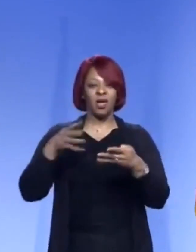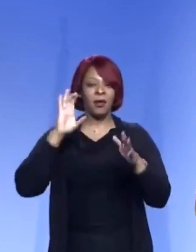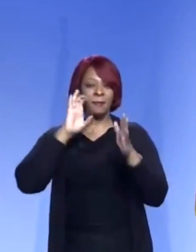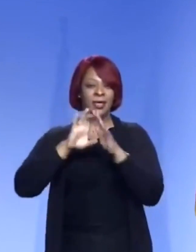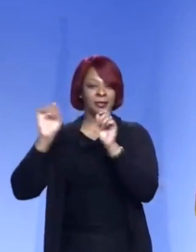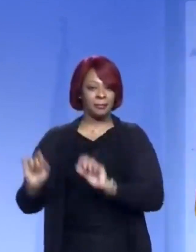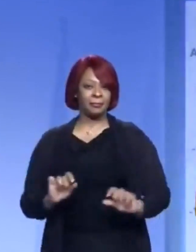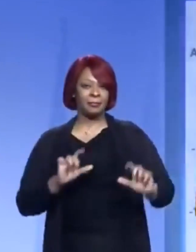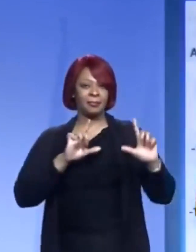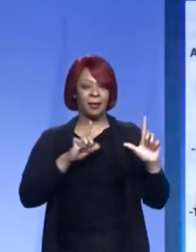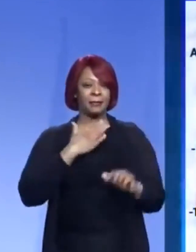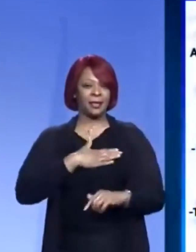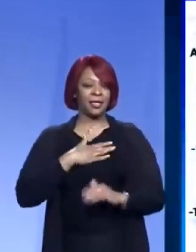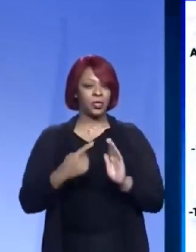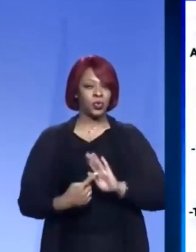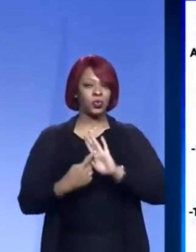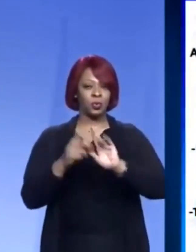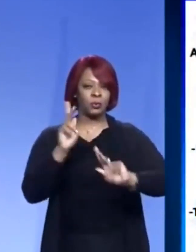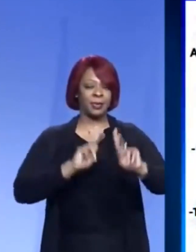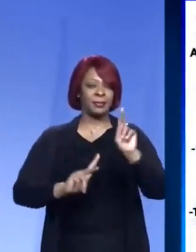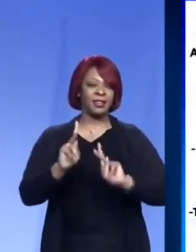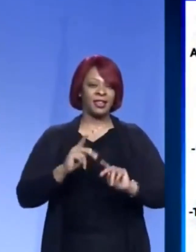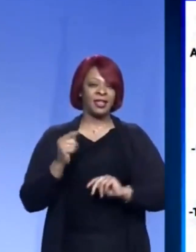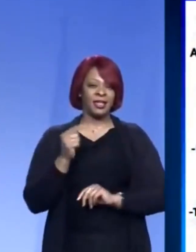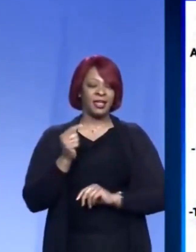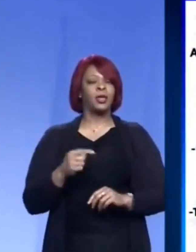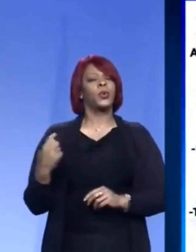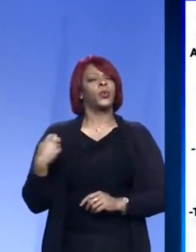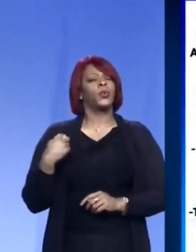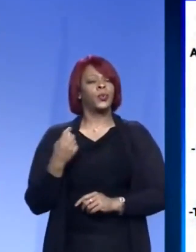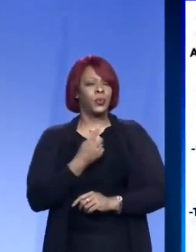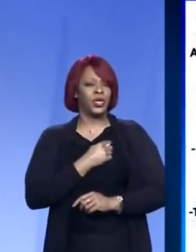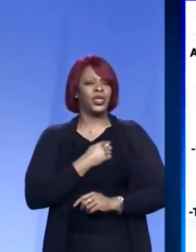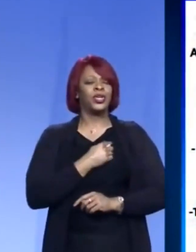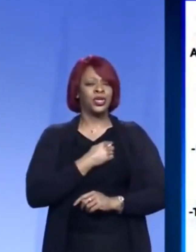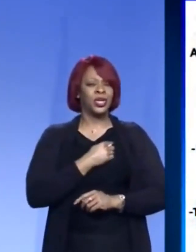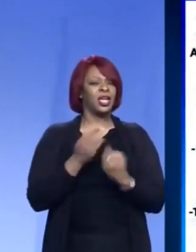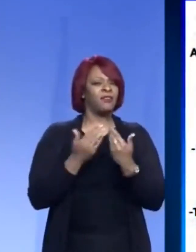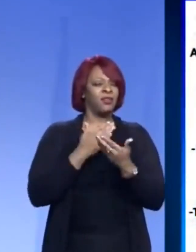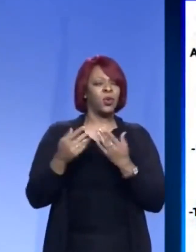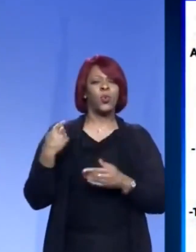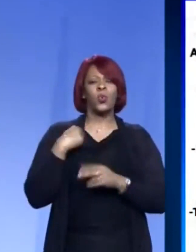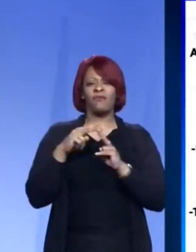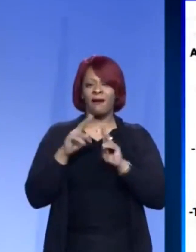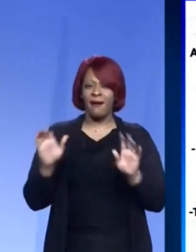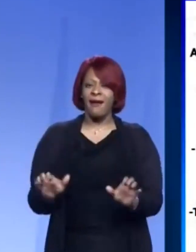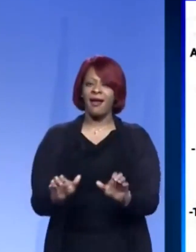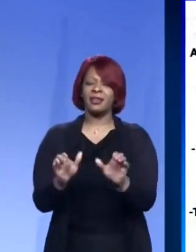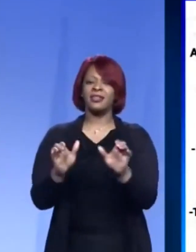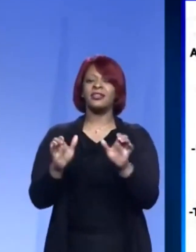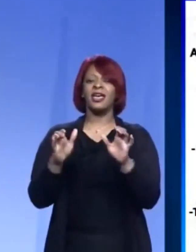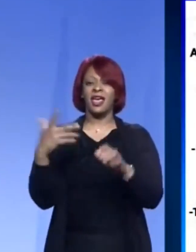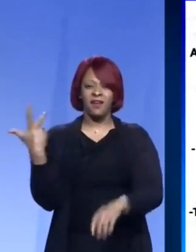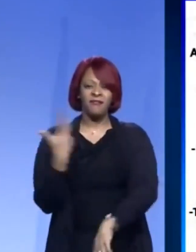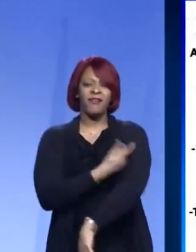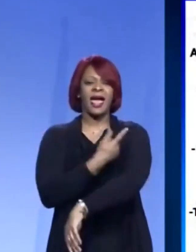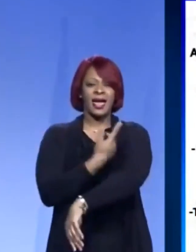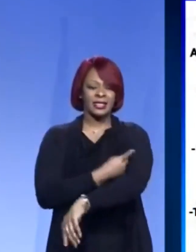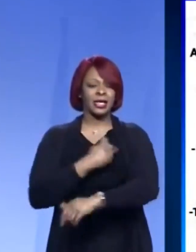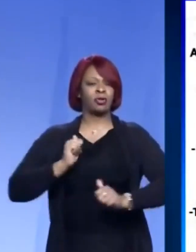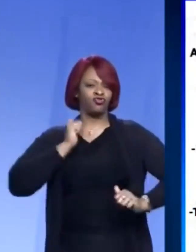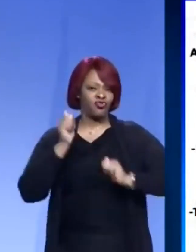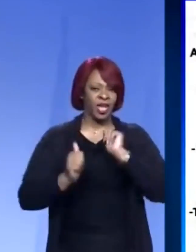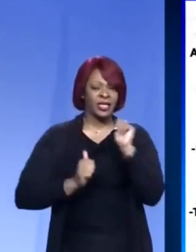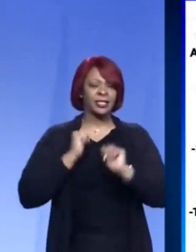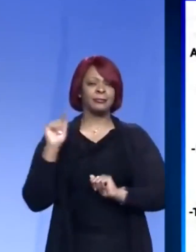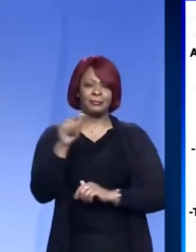ejemplo, tuvimos más de 5,100 casos reportados y 218 muertes por el COVID-19. Por lo tanto, todavía falta